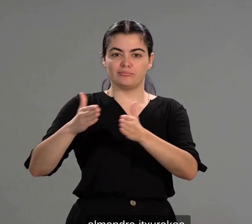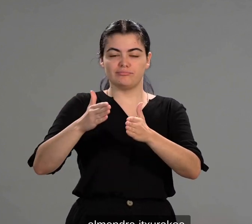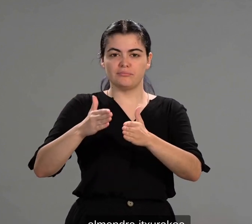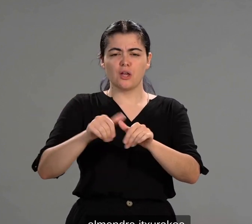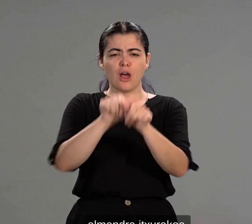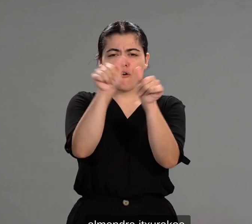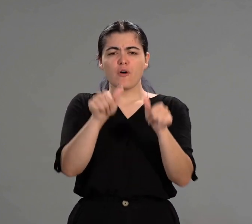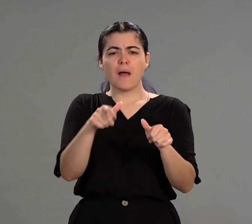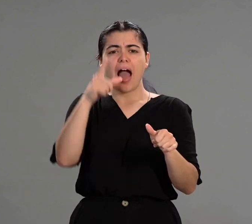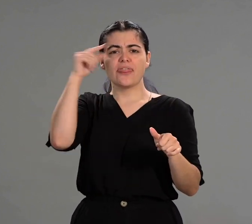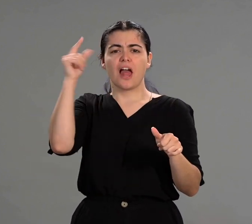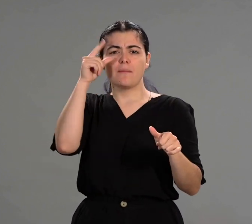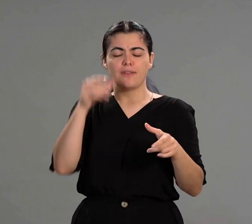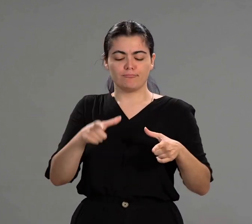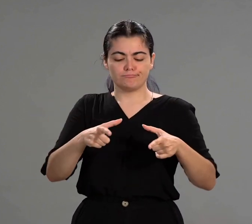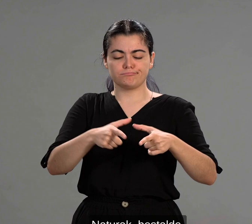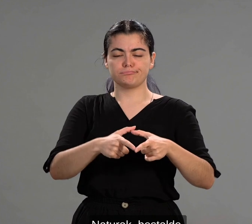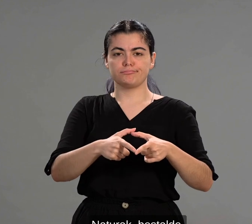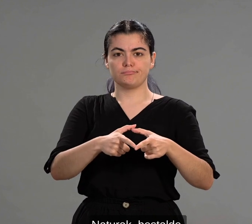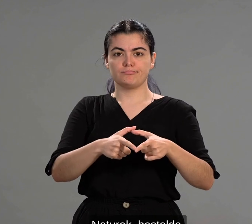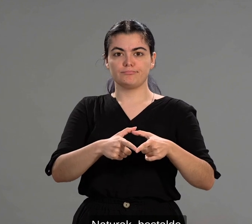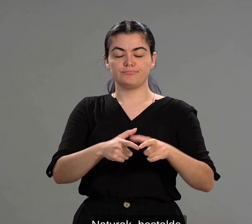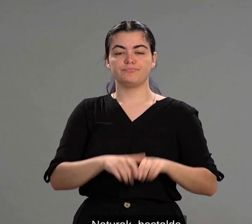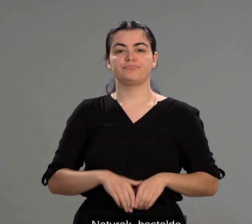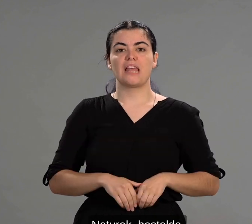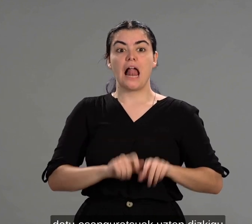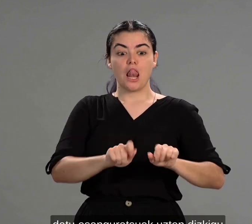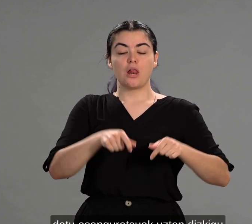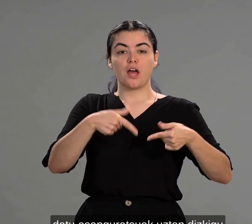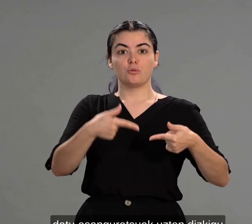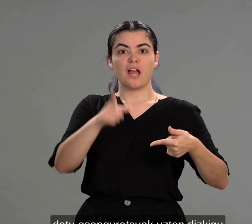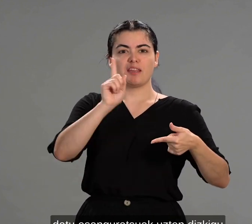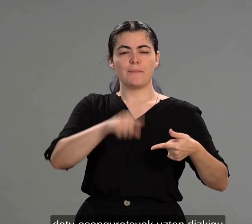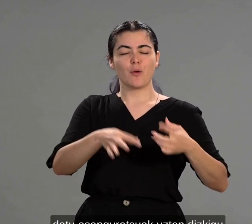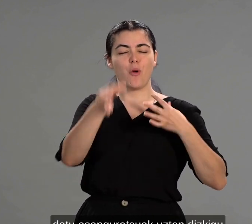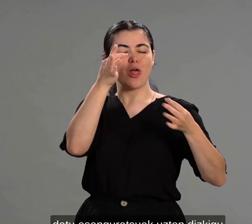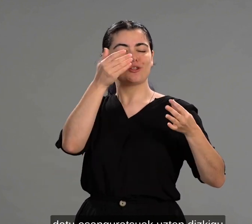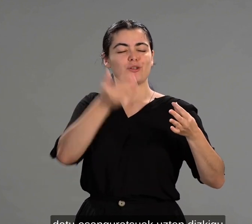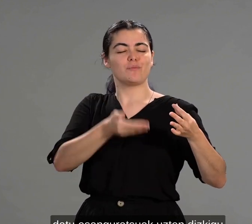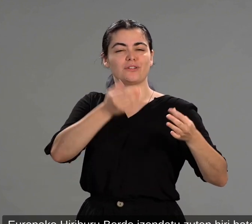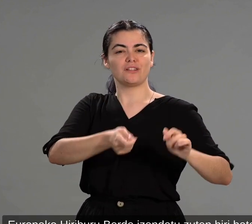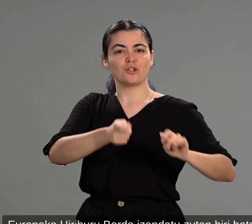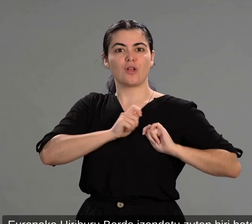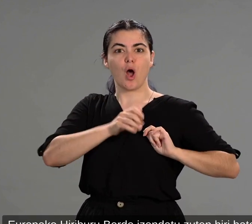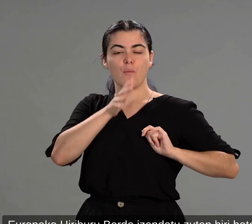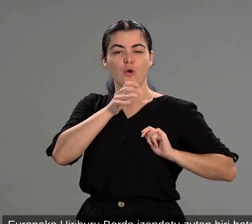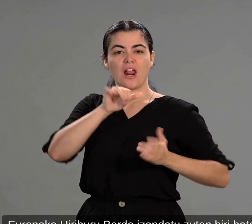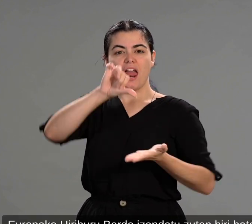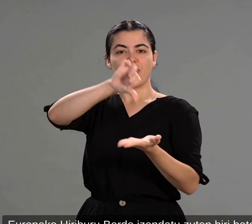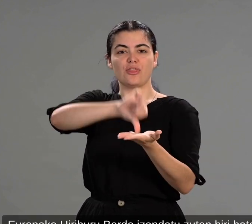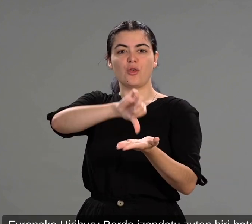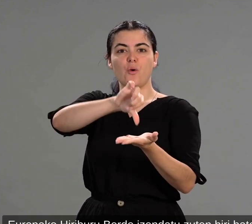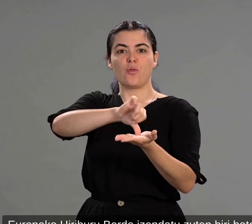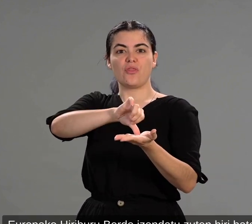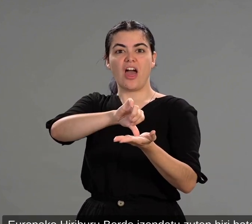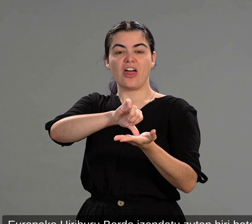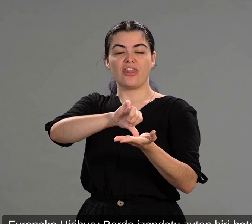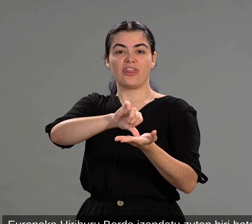itxurakoa. Naturak, bestalde, datu esanguratuak ustendizkigu Europako hiriburu berde izendatuz duten niri